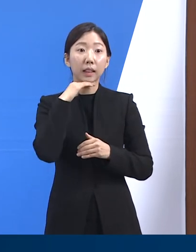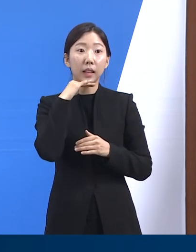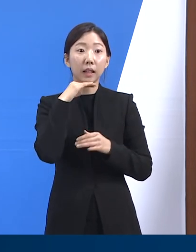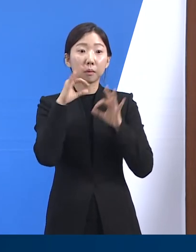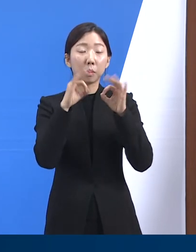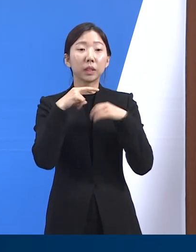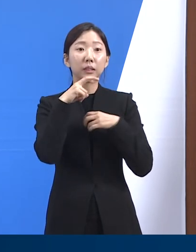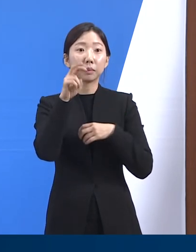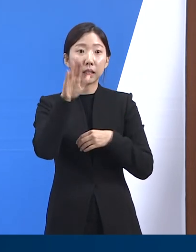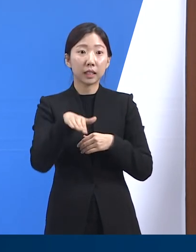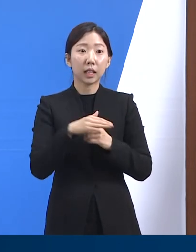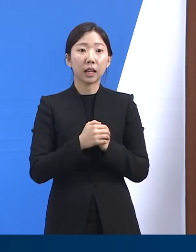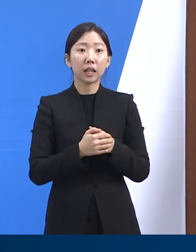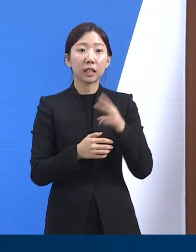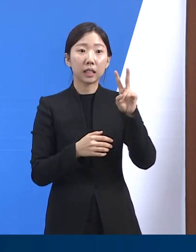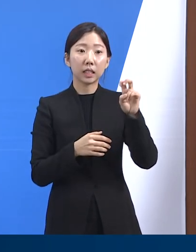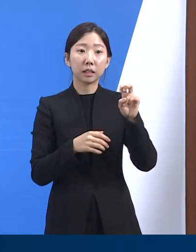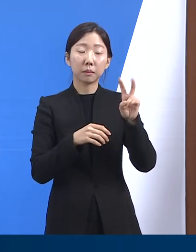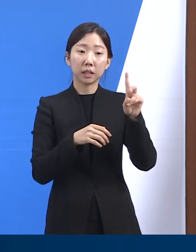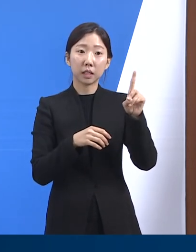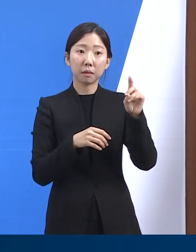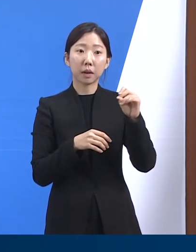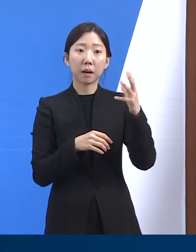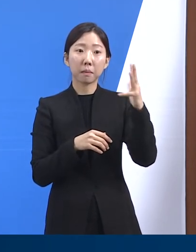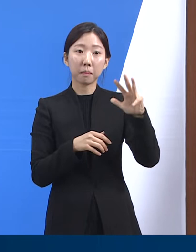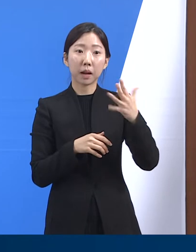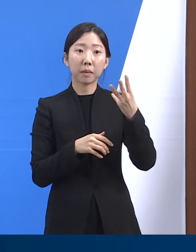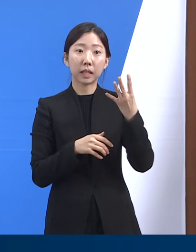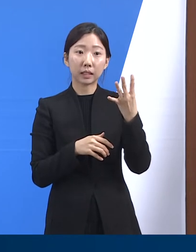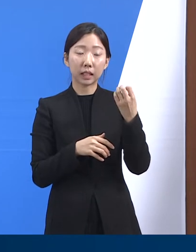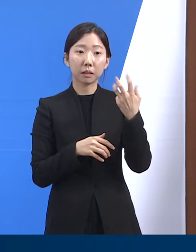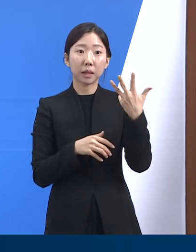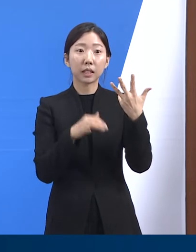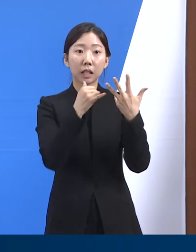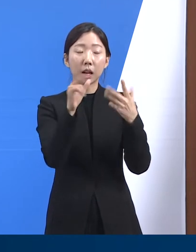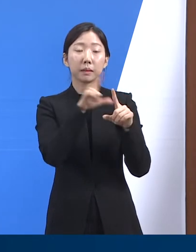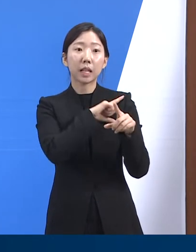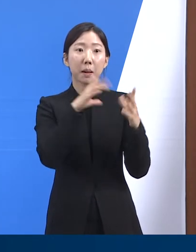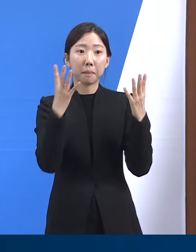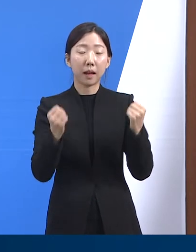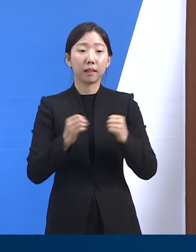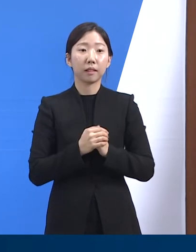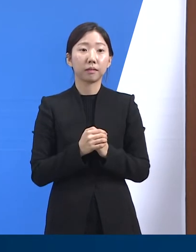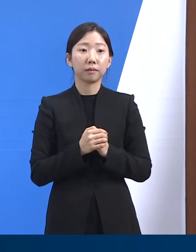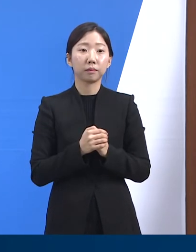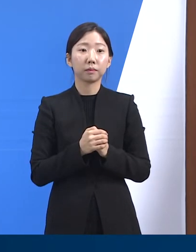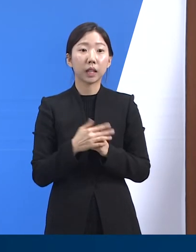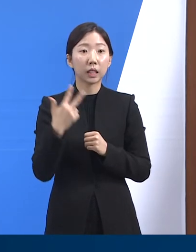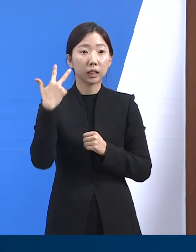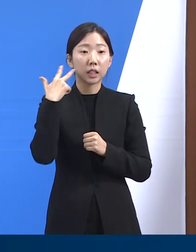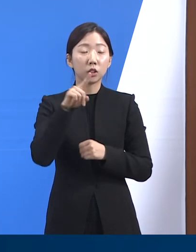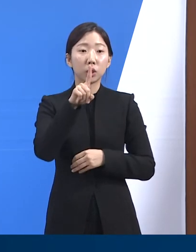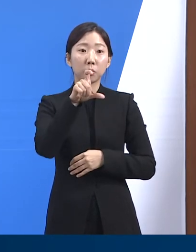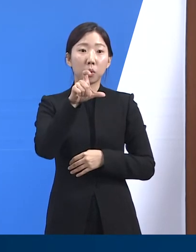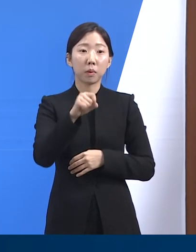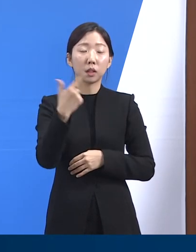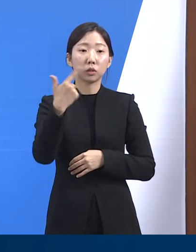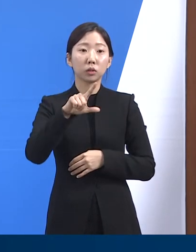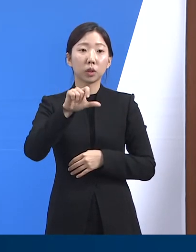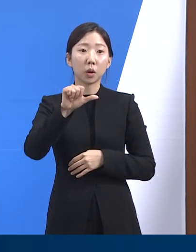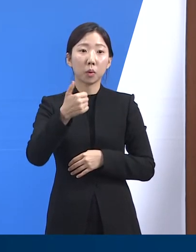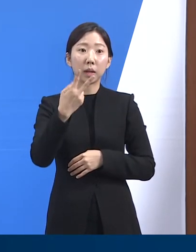보면 20세 이하 확진자가 21만 848명으로 가장 높게 나타났으며 전주에 15만 6